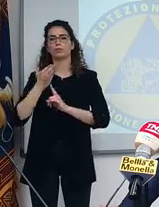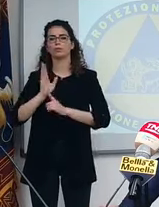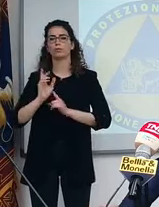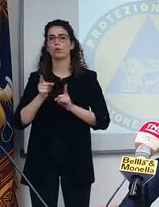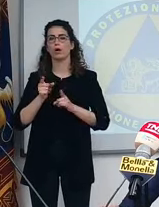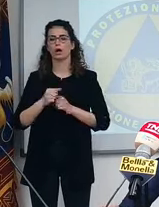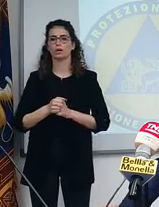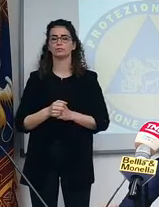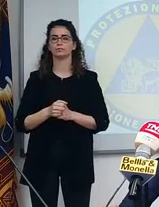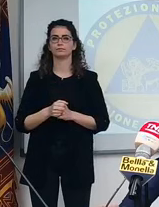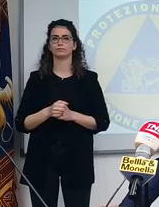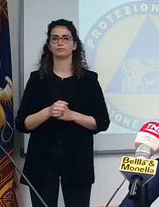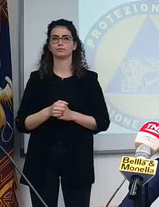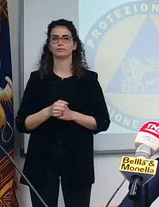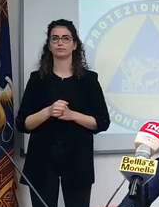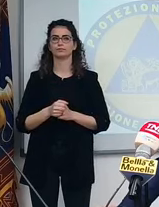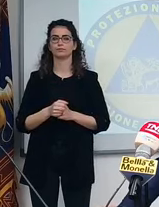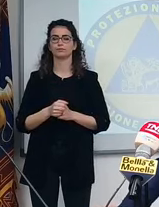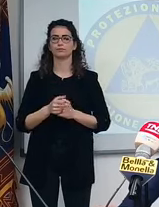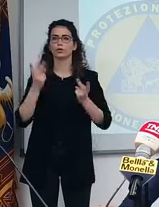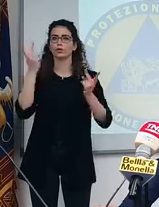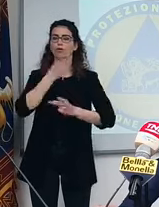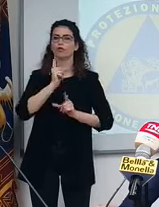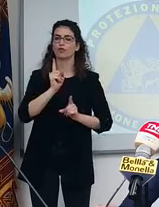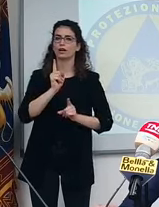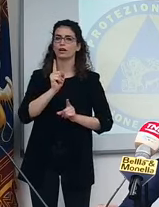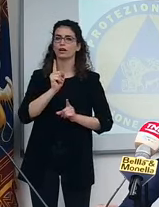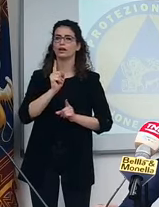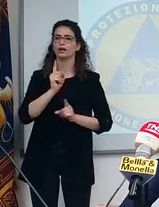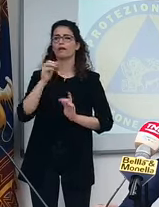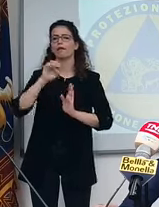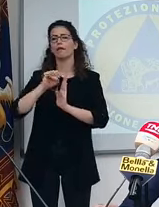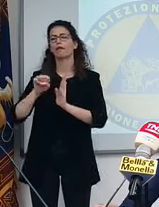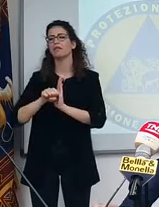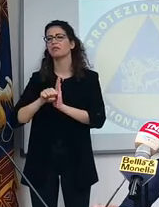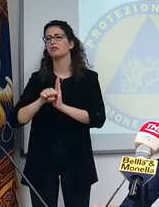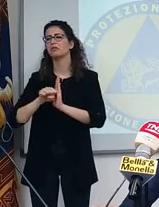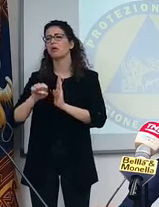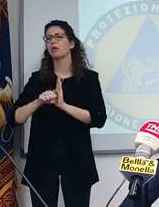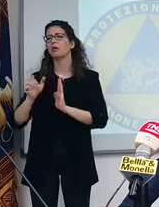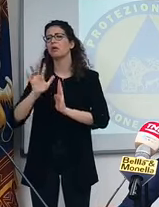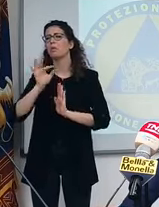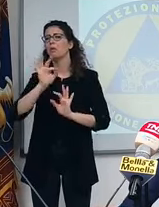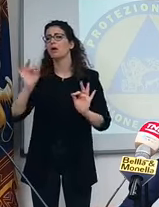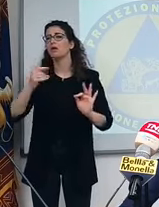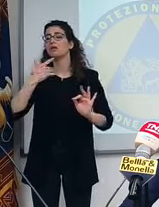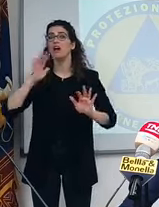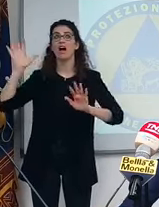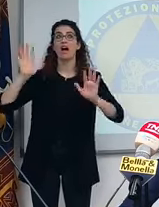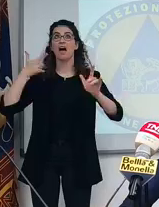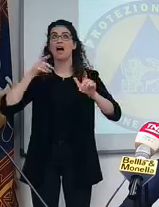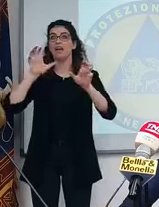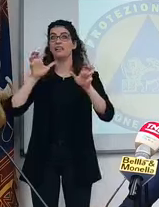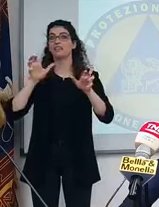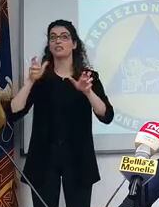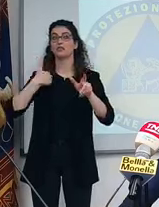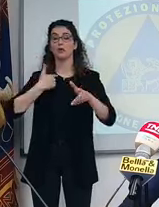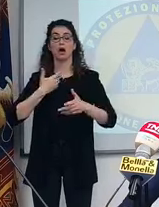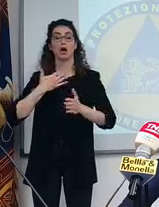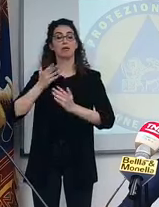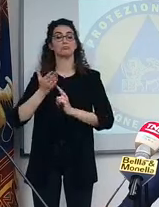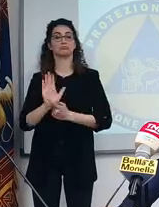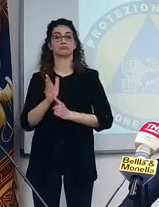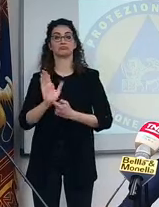che non era vera l'agenda metropolitana che qualcuno si sbracciava a portare in giro per le tv qualche